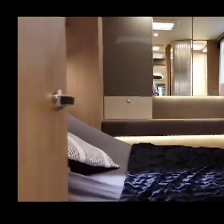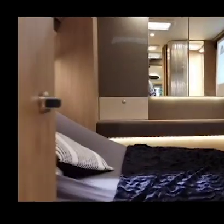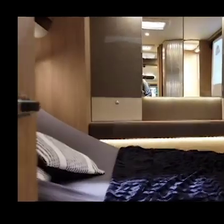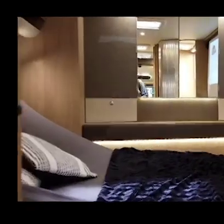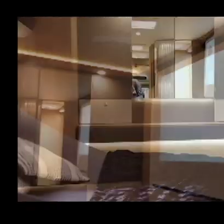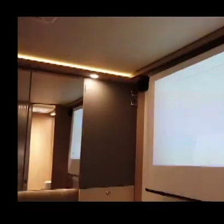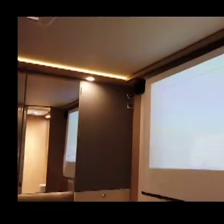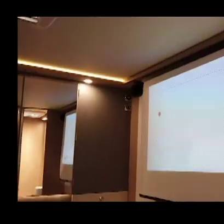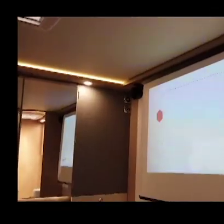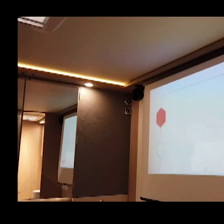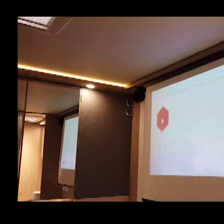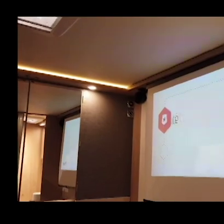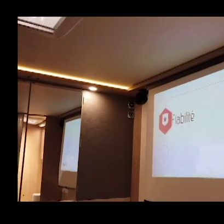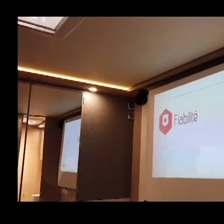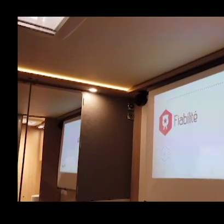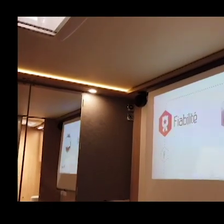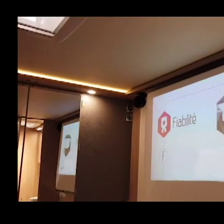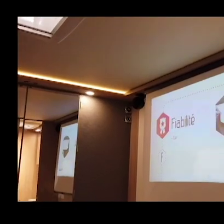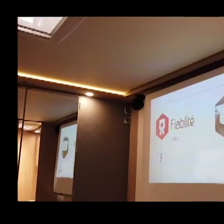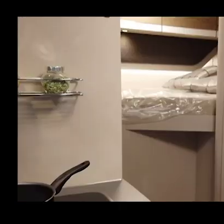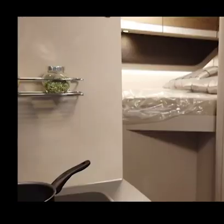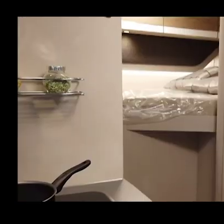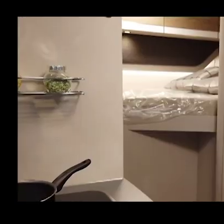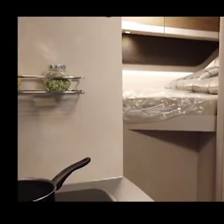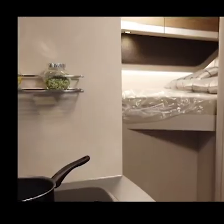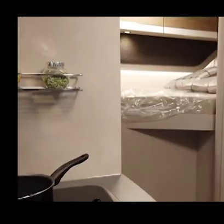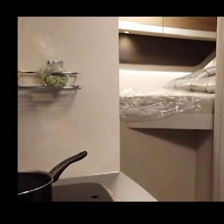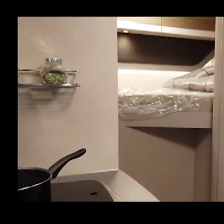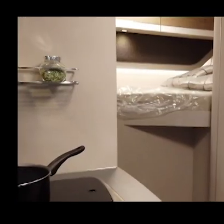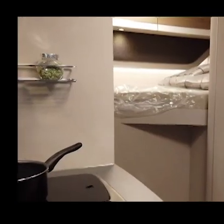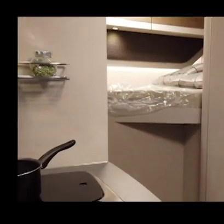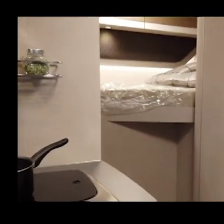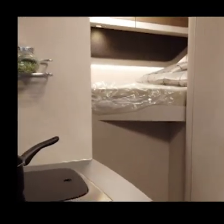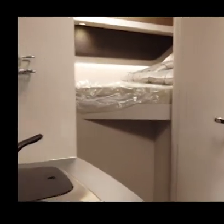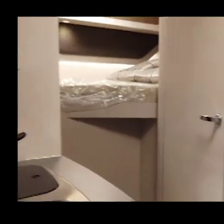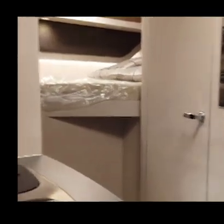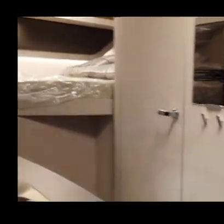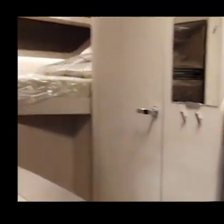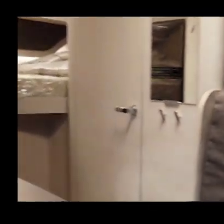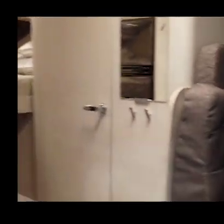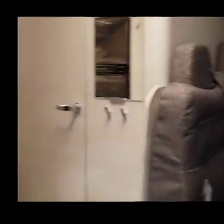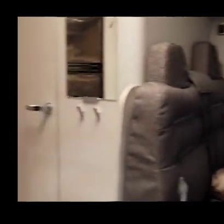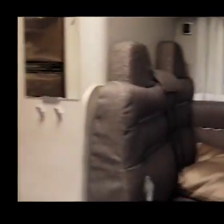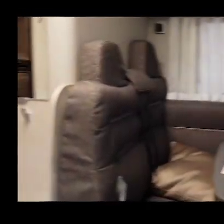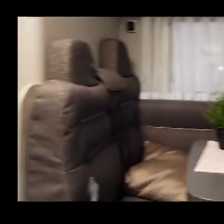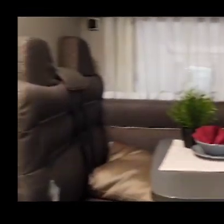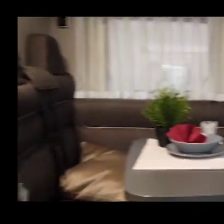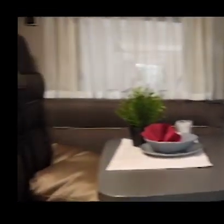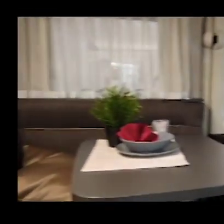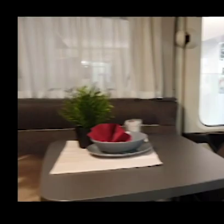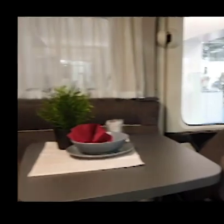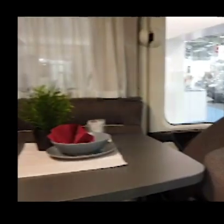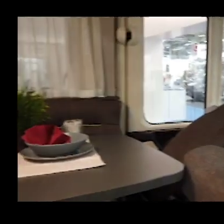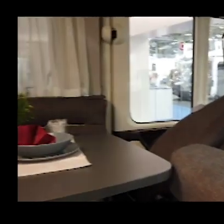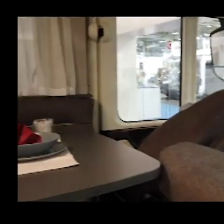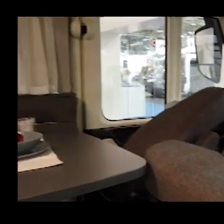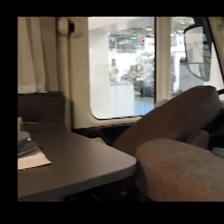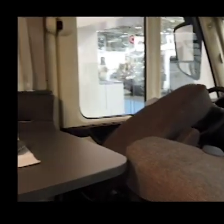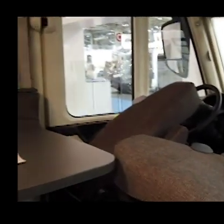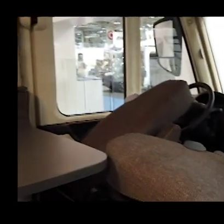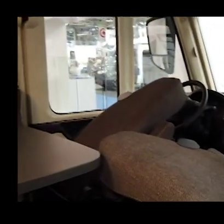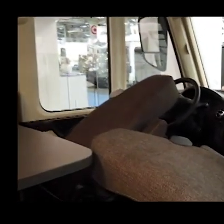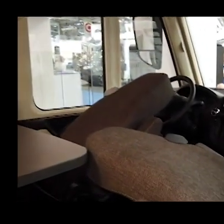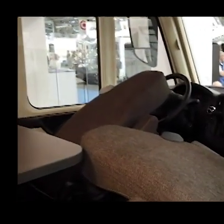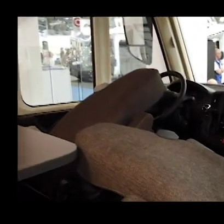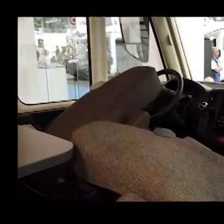euros pour les enfants de 10 ans à 14 ans 7 euros et en dessous de 10 ans c'est gratuit alors pourquoi venir au salon du bourget plutôt que d'aller dans